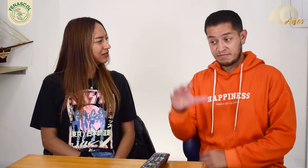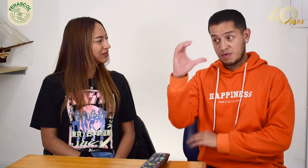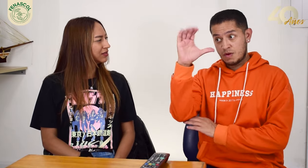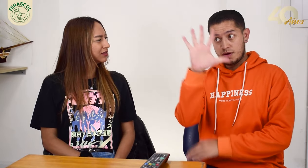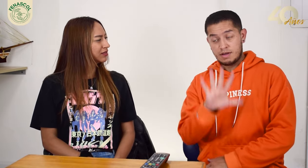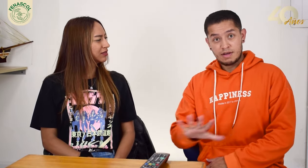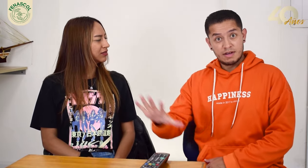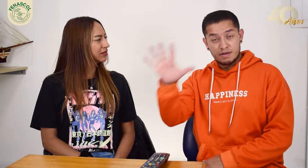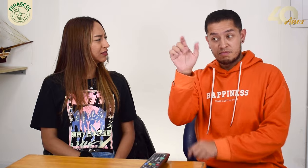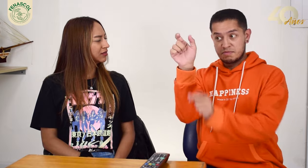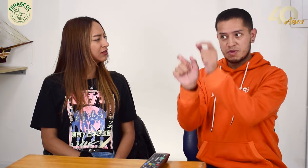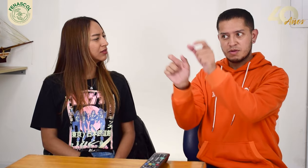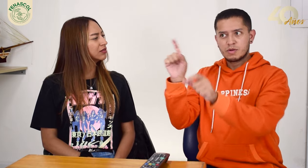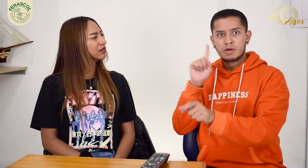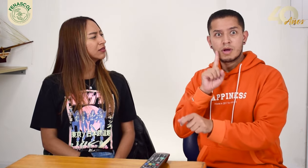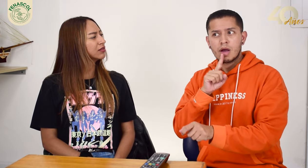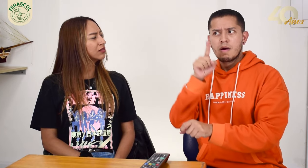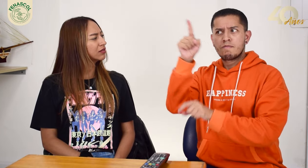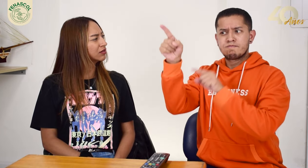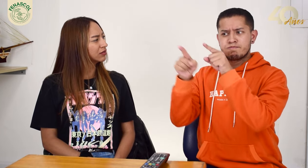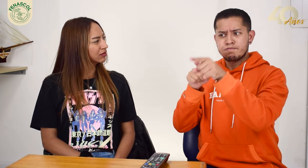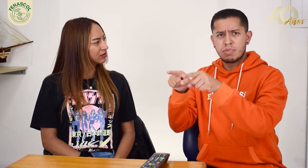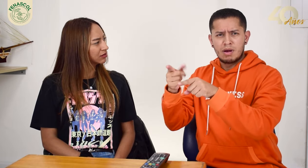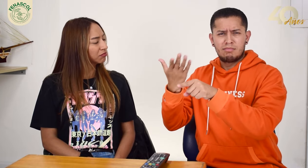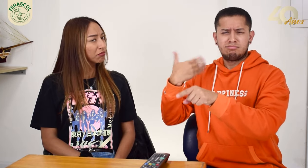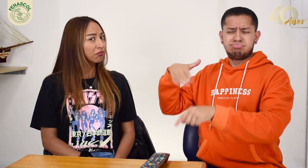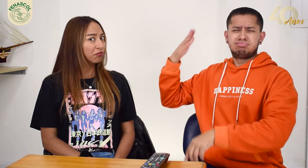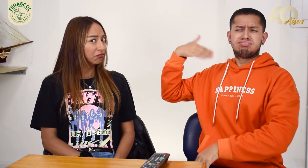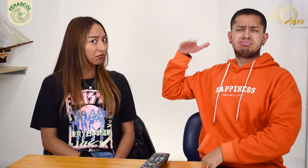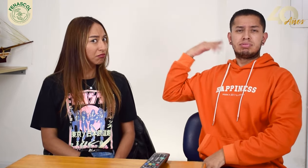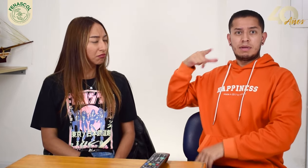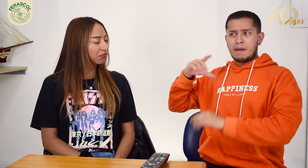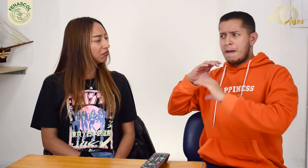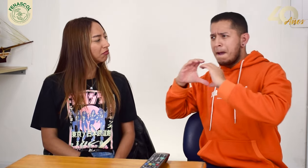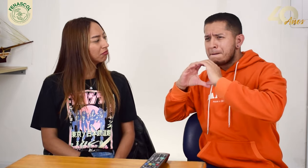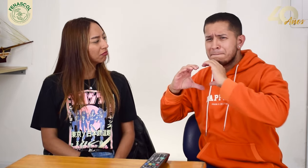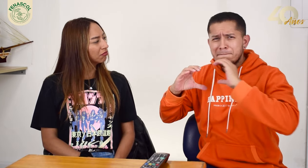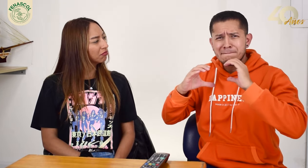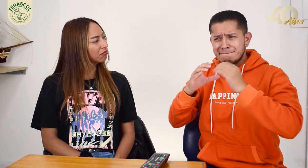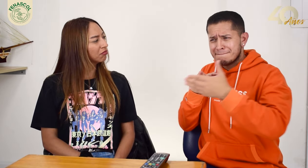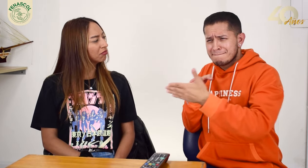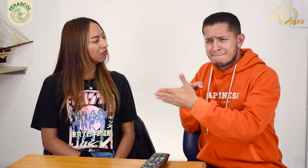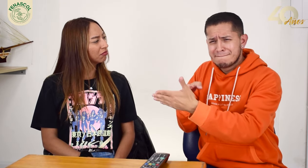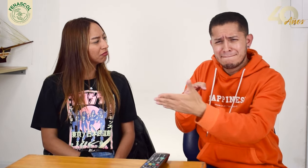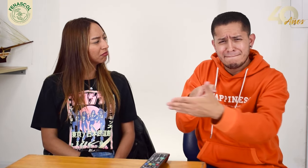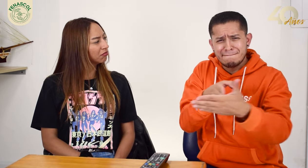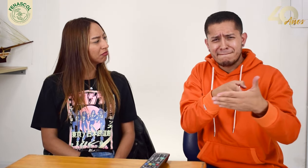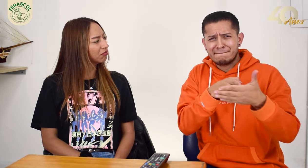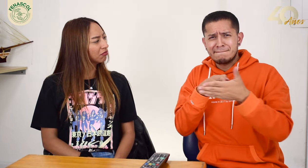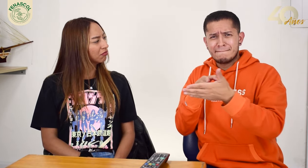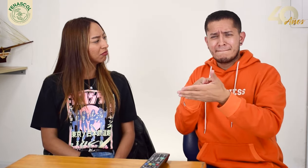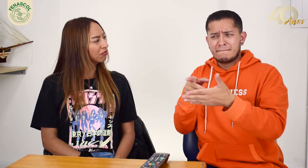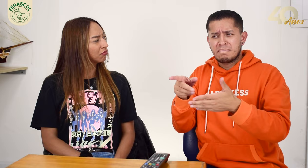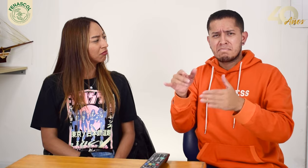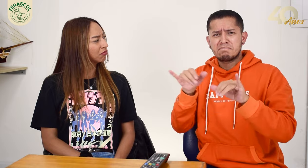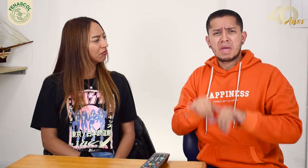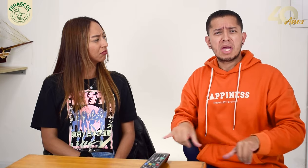el pasado, las personas sordas tenían demasiadas barreras en la comunicación y eso perduró con el pasar de los años Tuvimos que